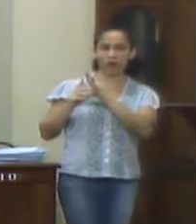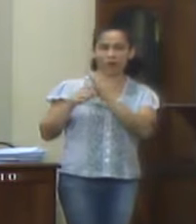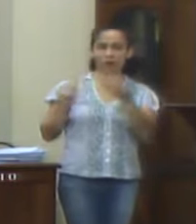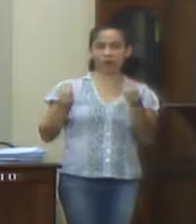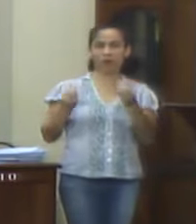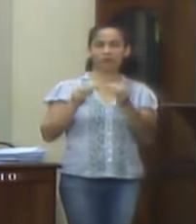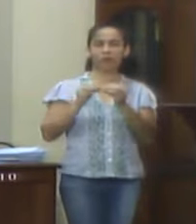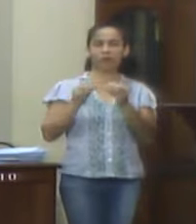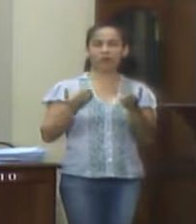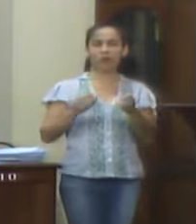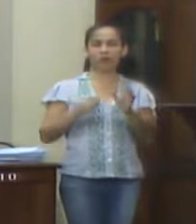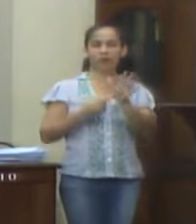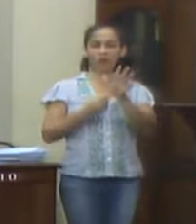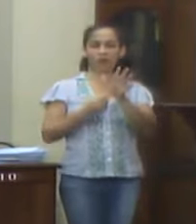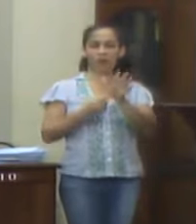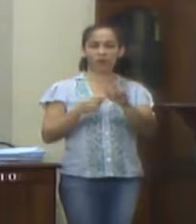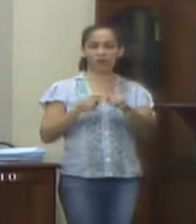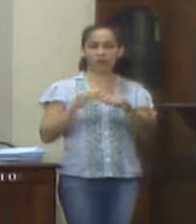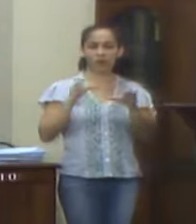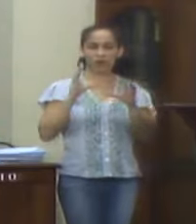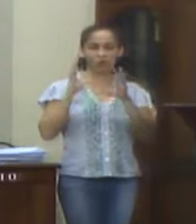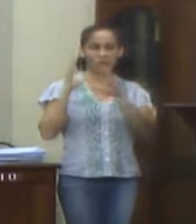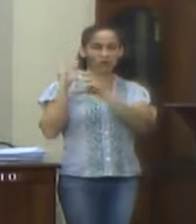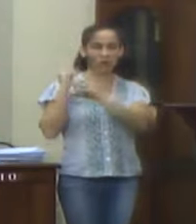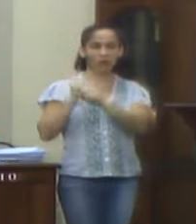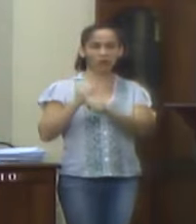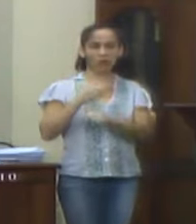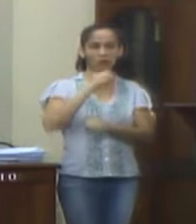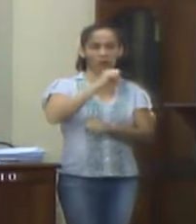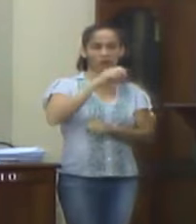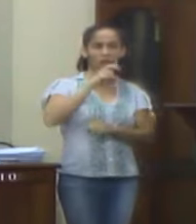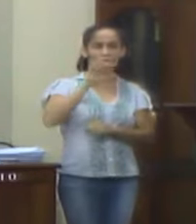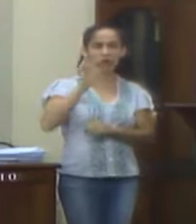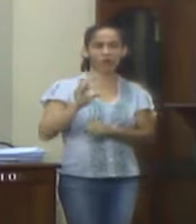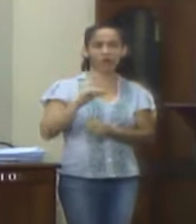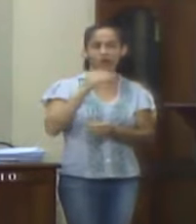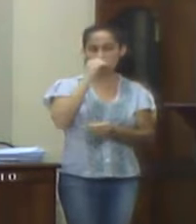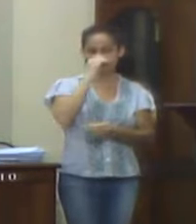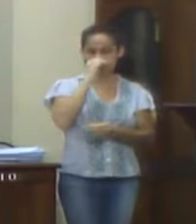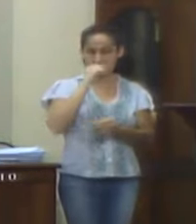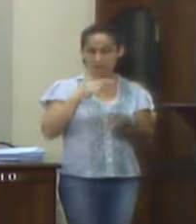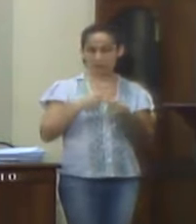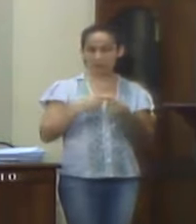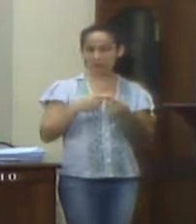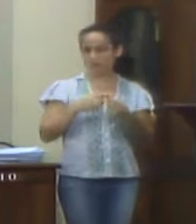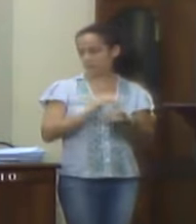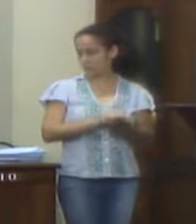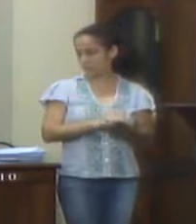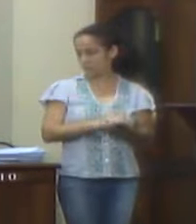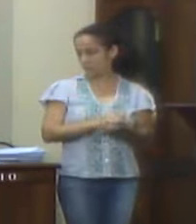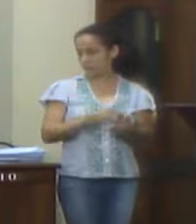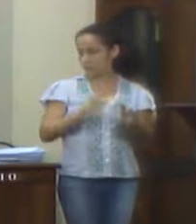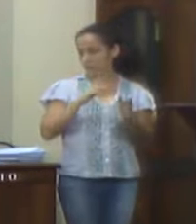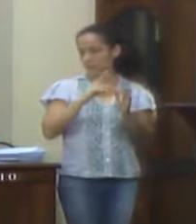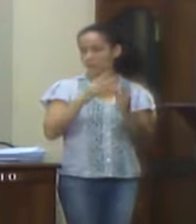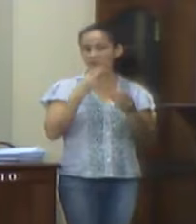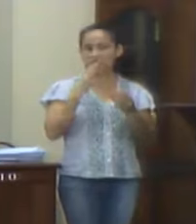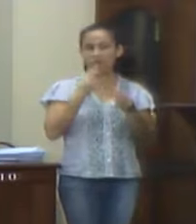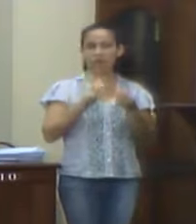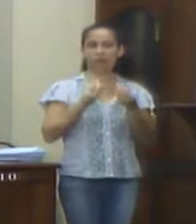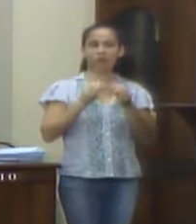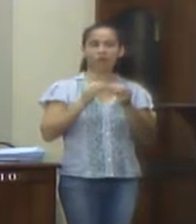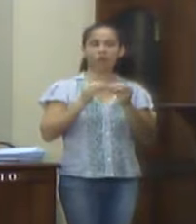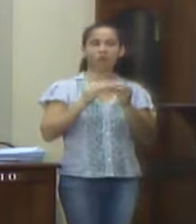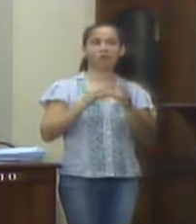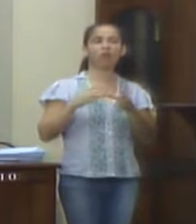expurgadas do cálculo do percentual de 95%, e, ao mesmo tempo, as despesas referentes ao exercício em análise não sejam